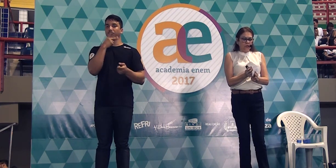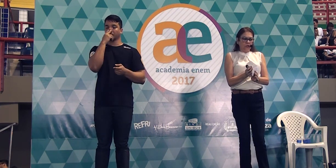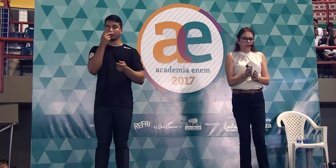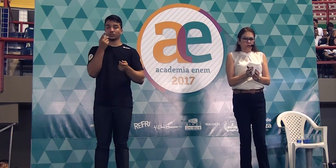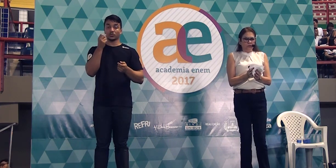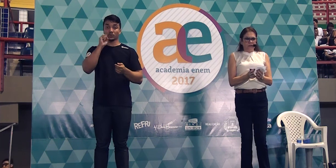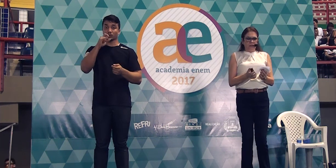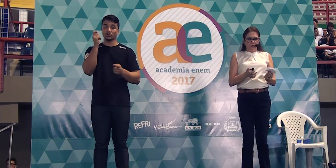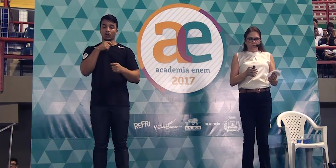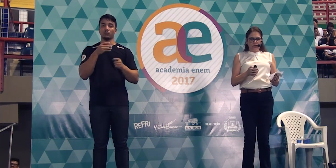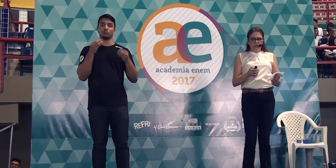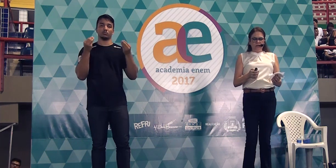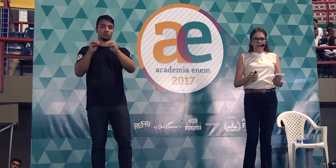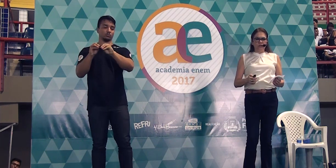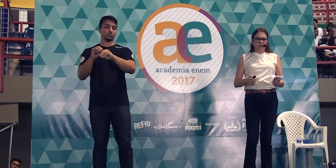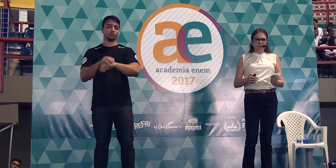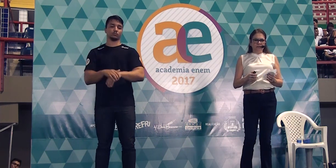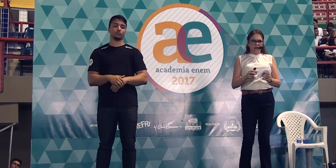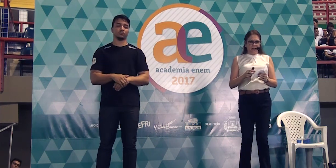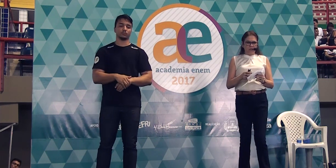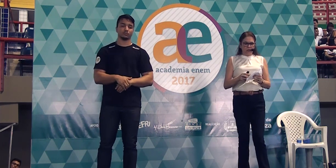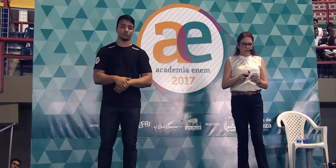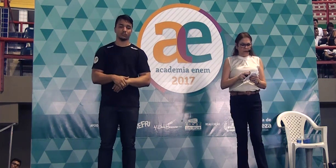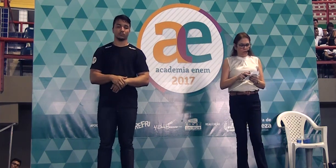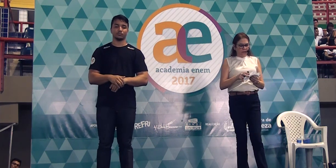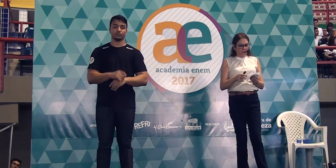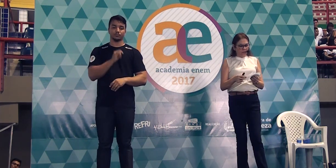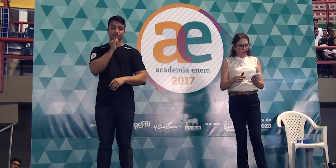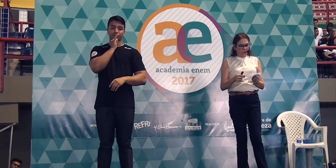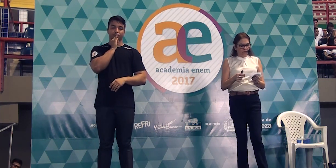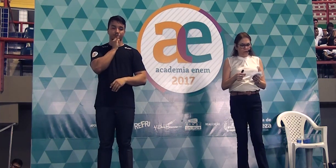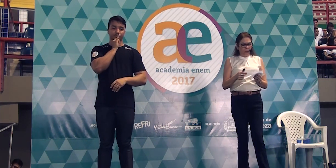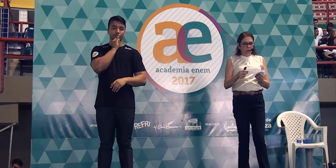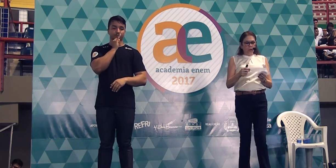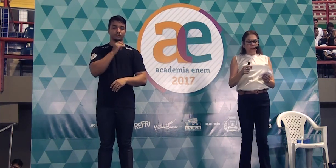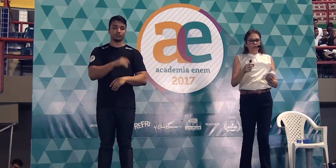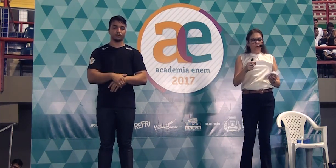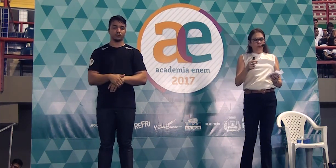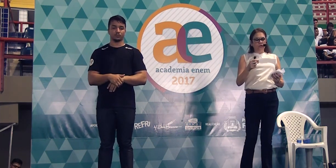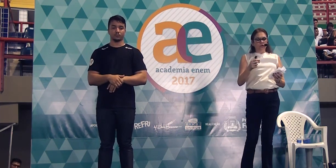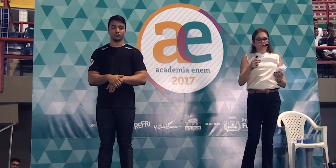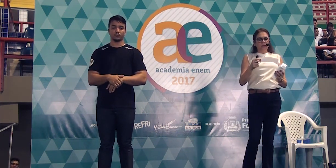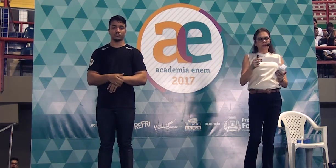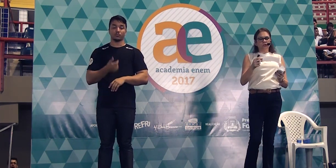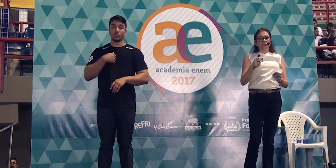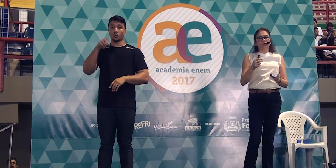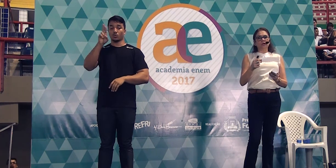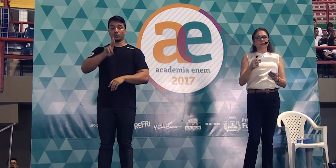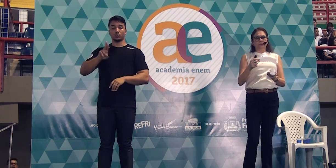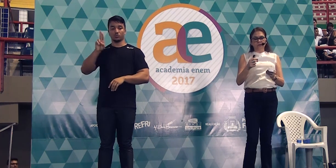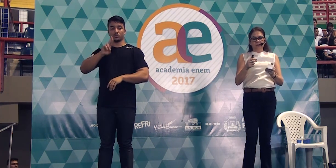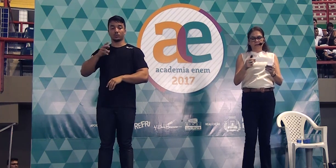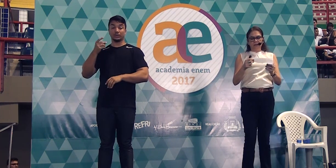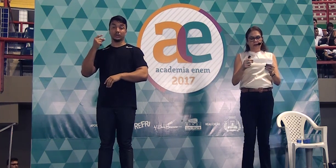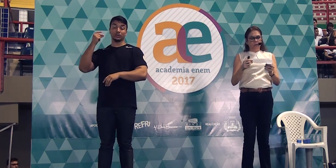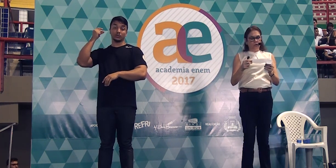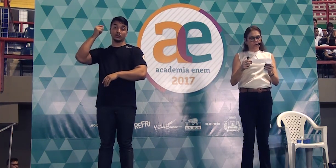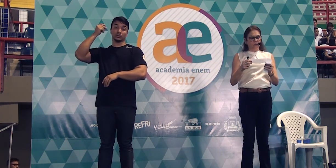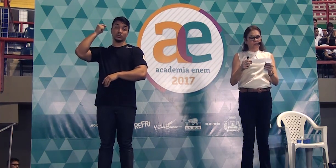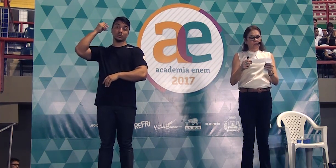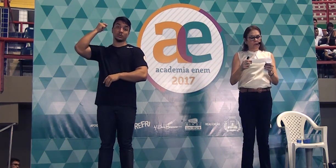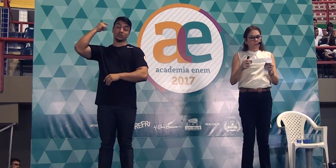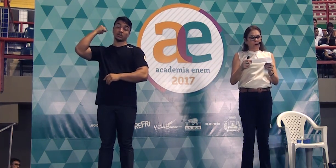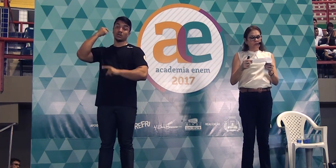Exemplos de introdução, de texto, dissertativo, argumentativo. Quando uso, desde os tempos mais